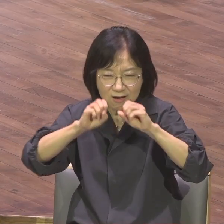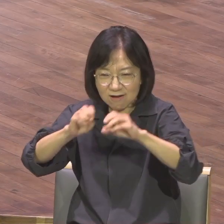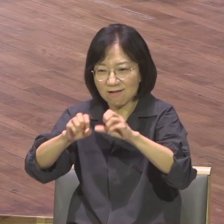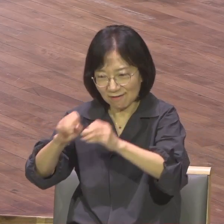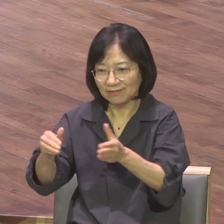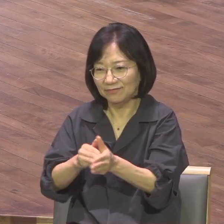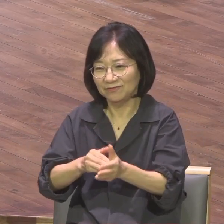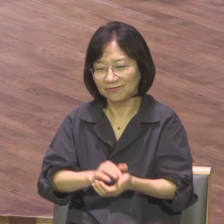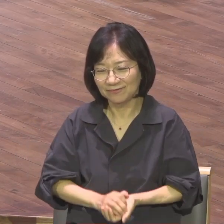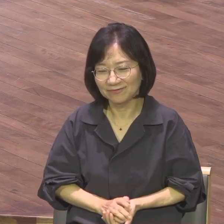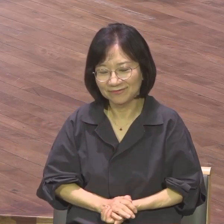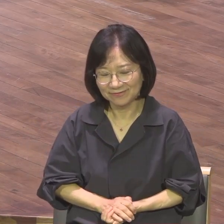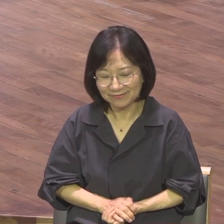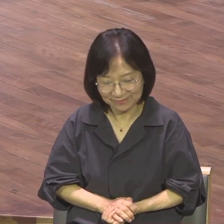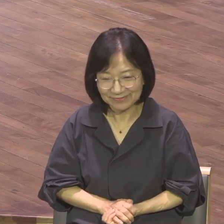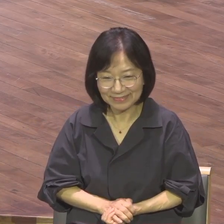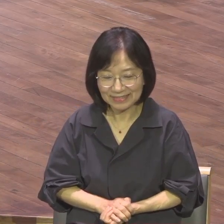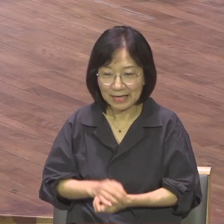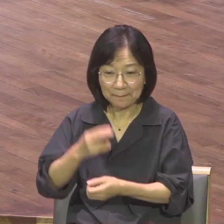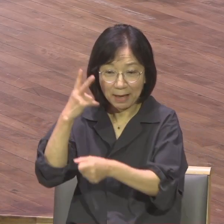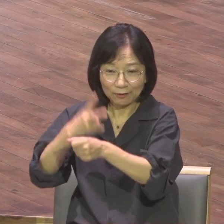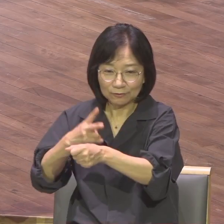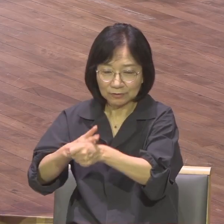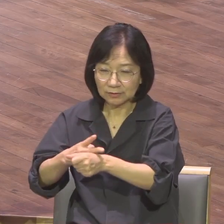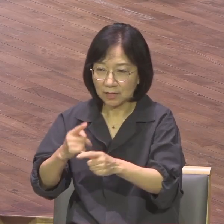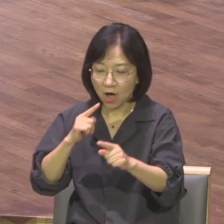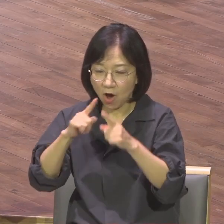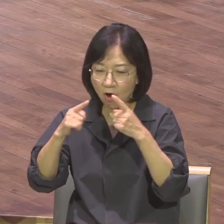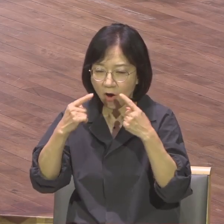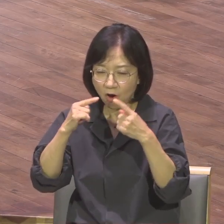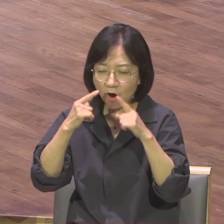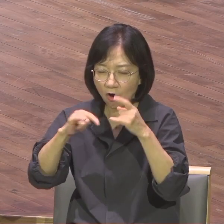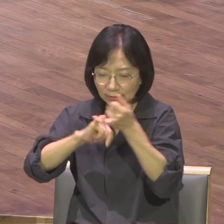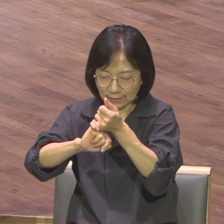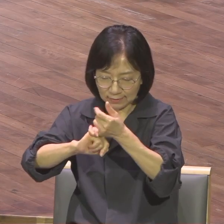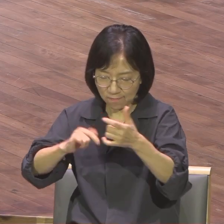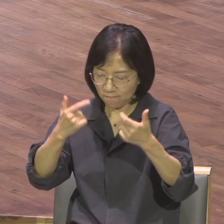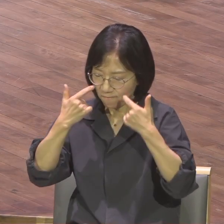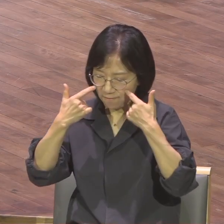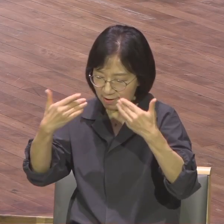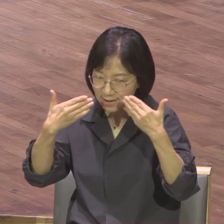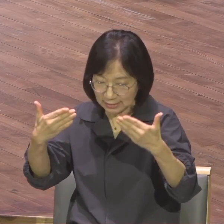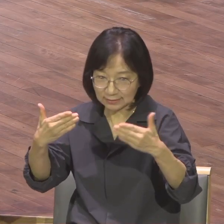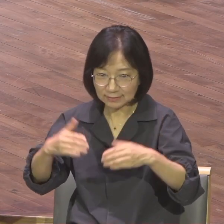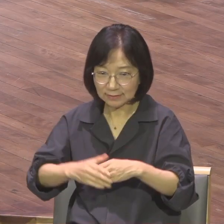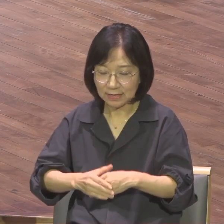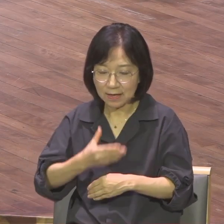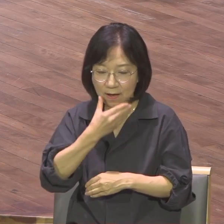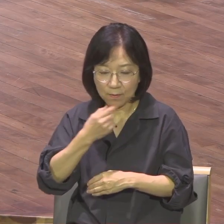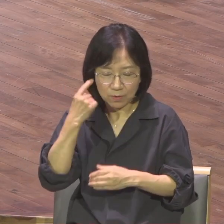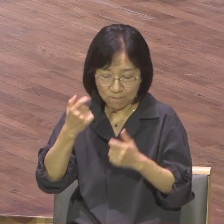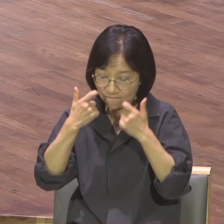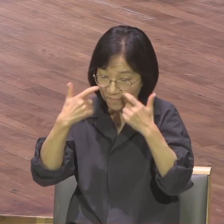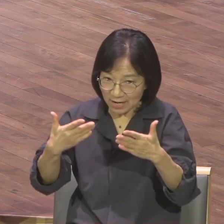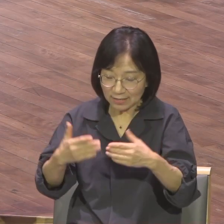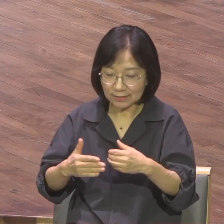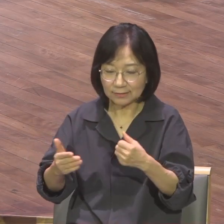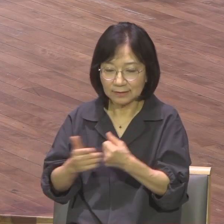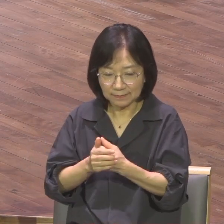전도자 중에 전도자였습니다. 보금이 분명하고 사명이 확실하다면 그